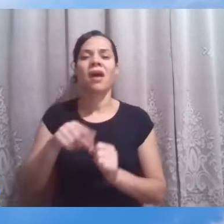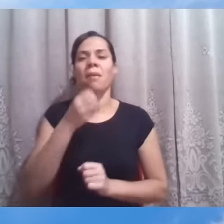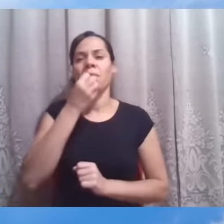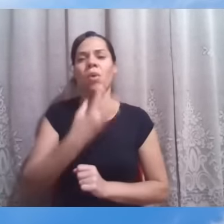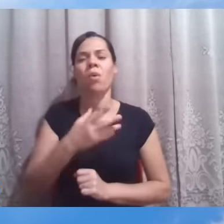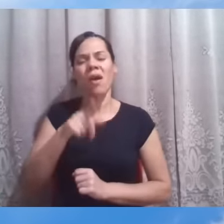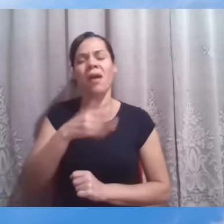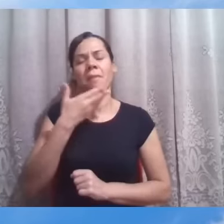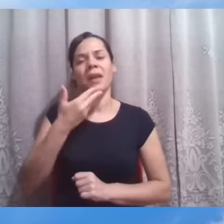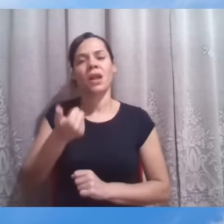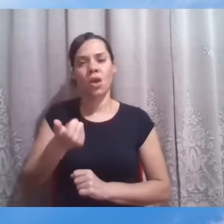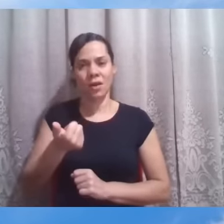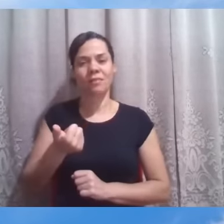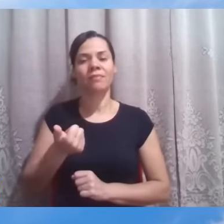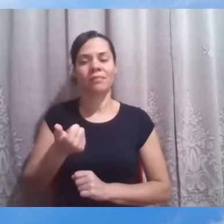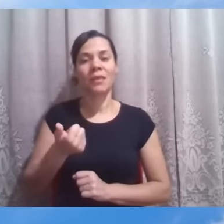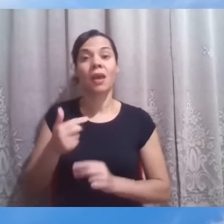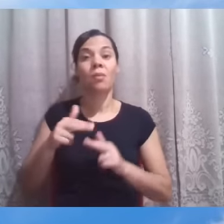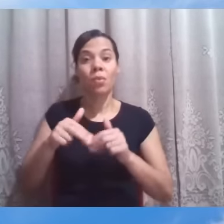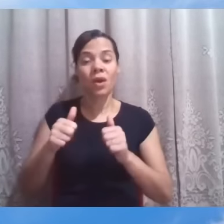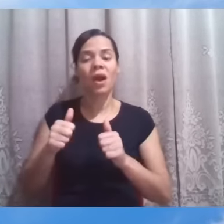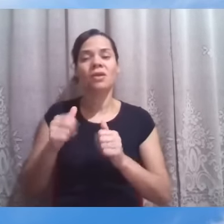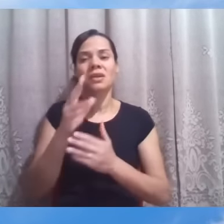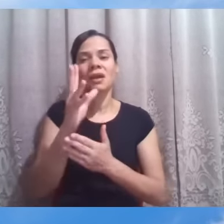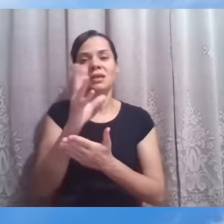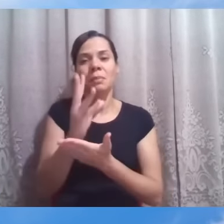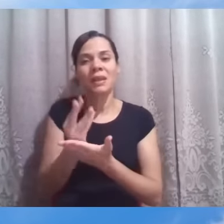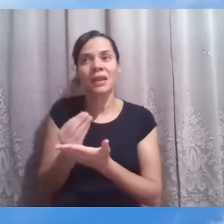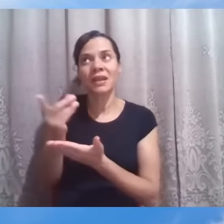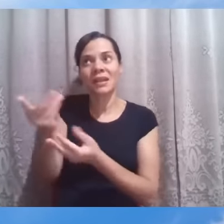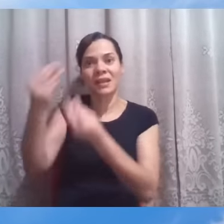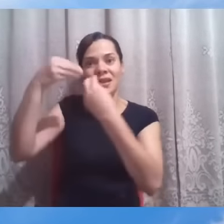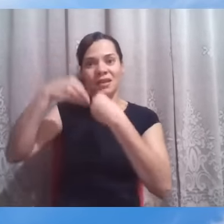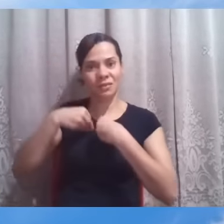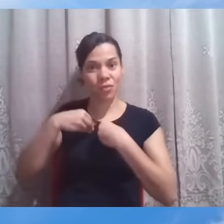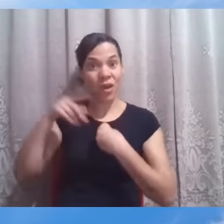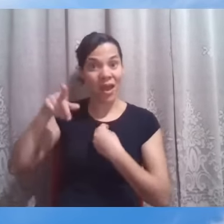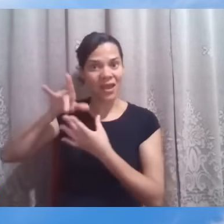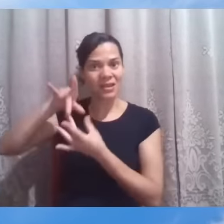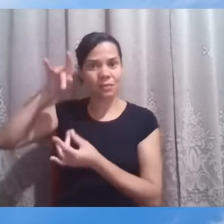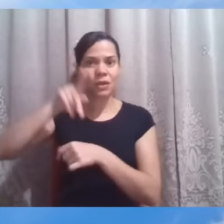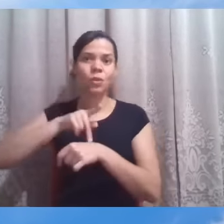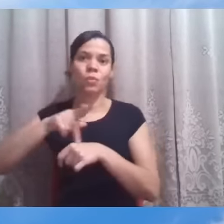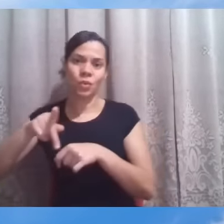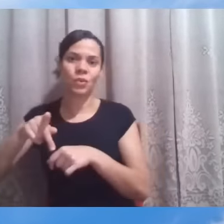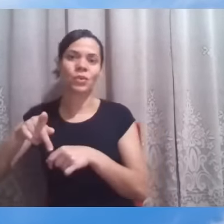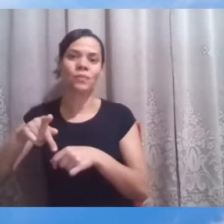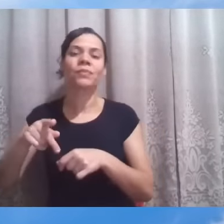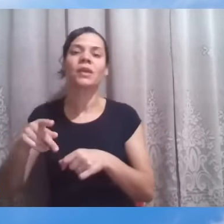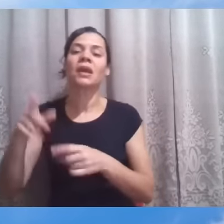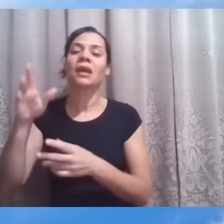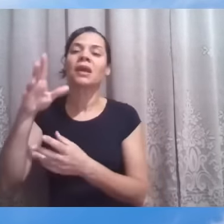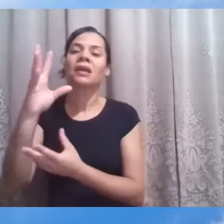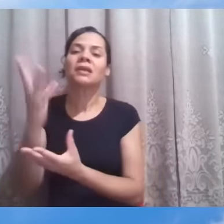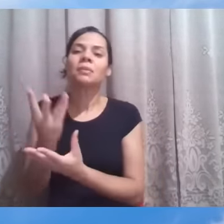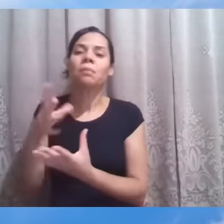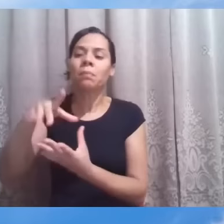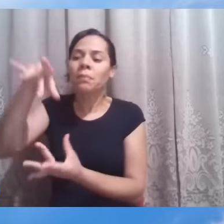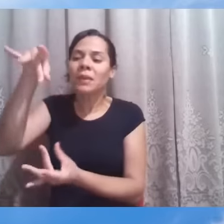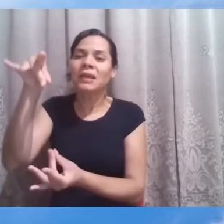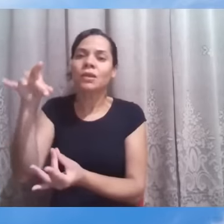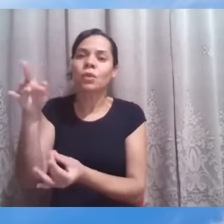melhor, até pela visão que o Espiritismo dele nos traz, de que é um Espírito puro. E um Espírito puro opera